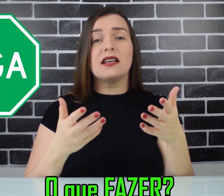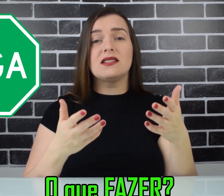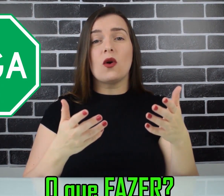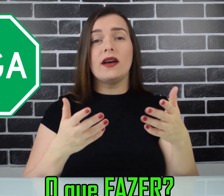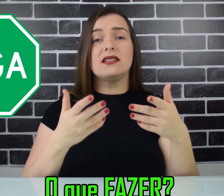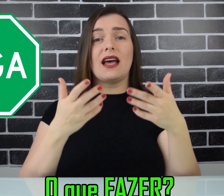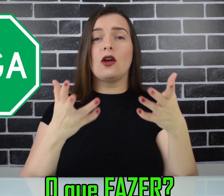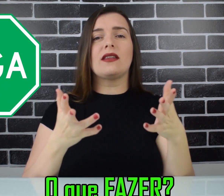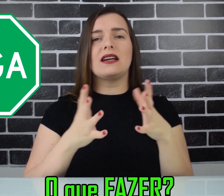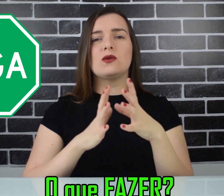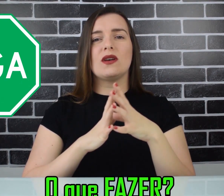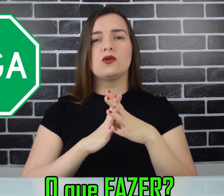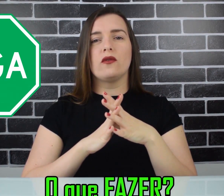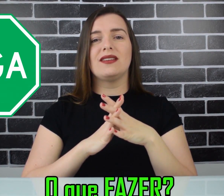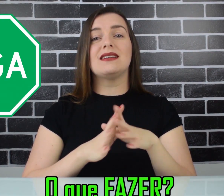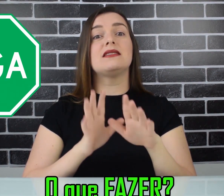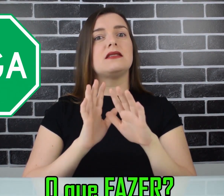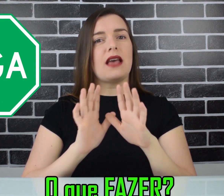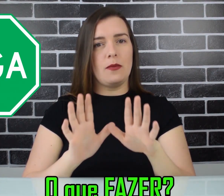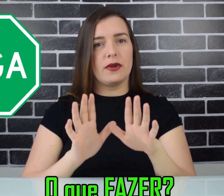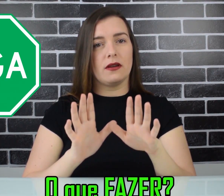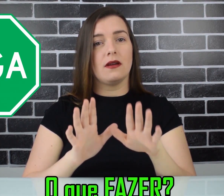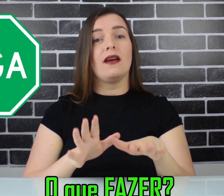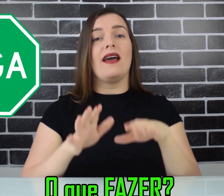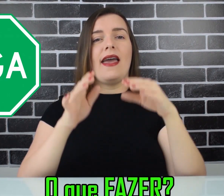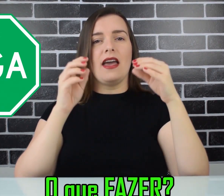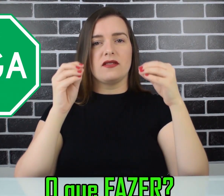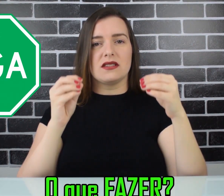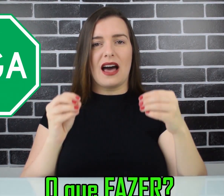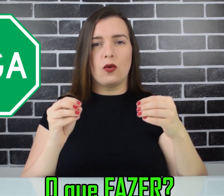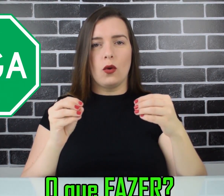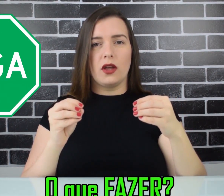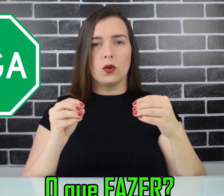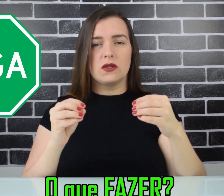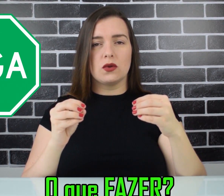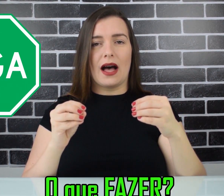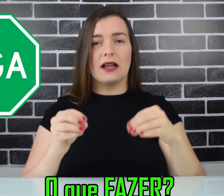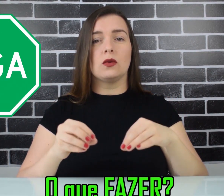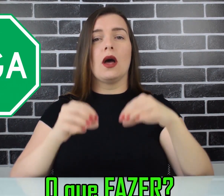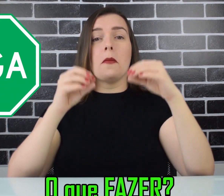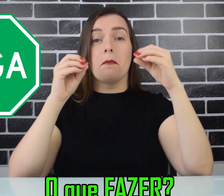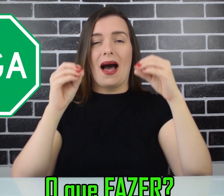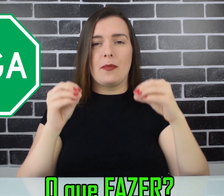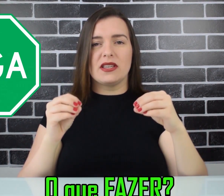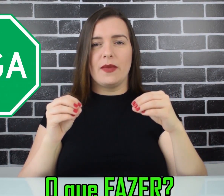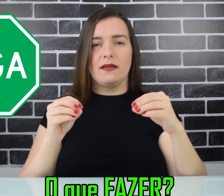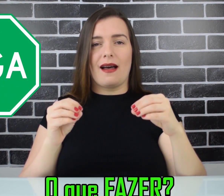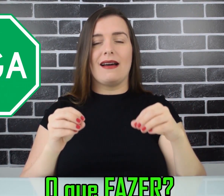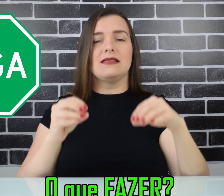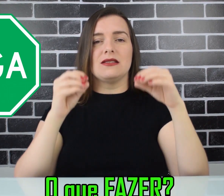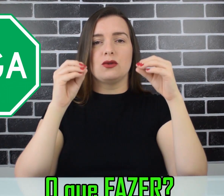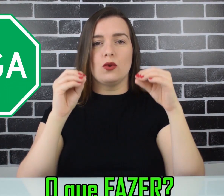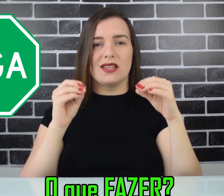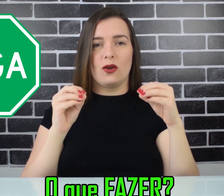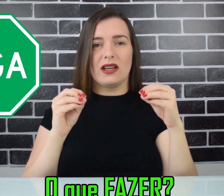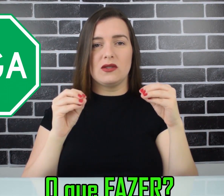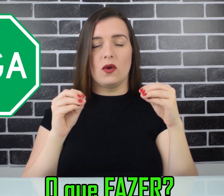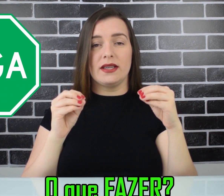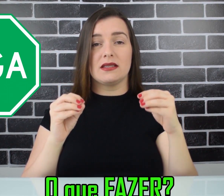questões e anotar suas dúvidas sempre? Revisar o conteúdo estudado? Mapas mentais e suas anotações?